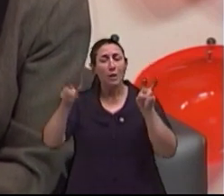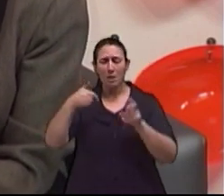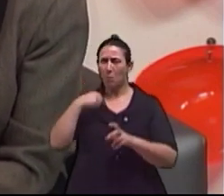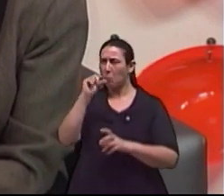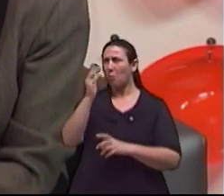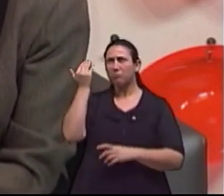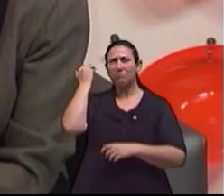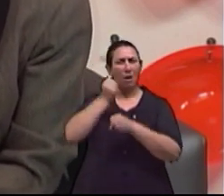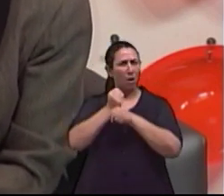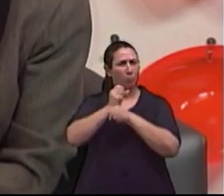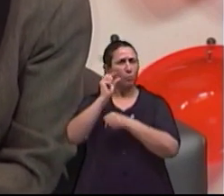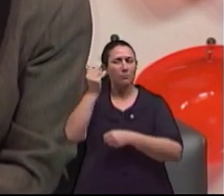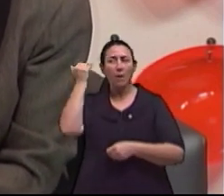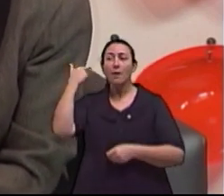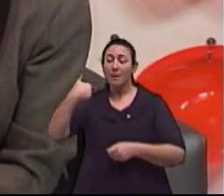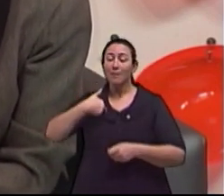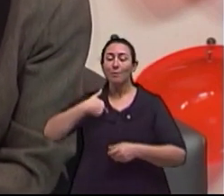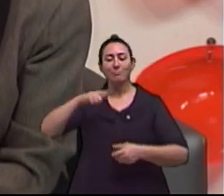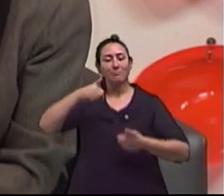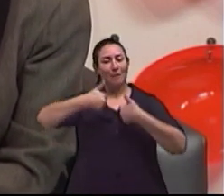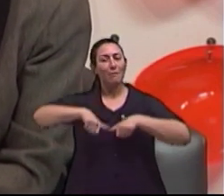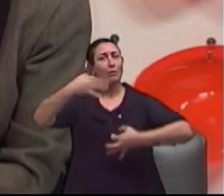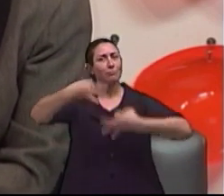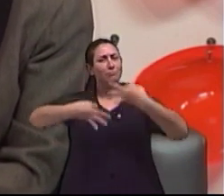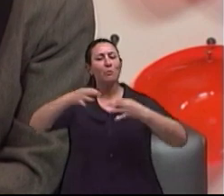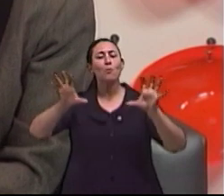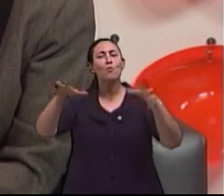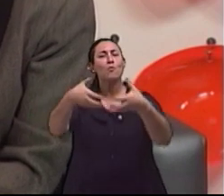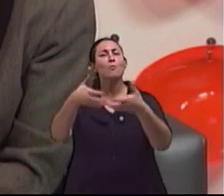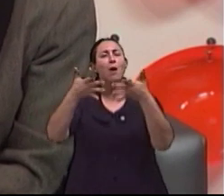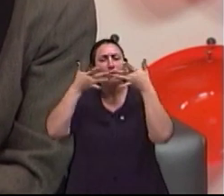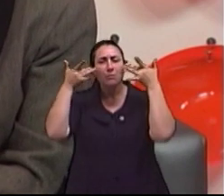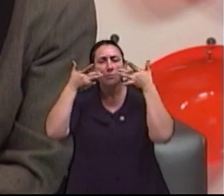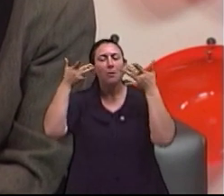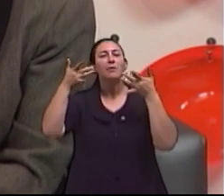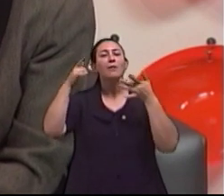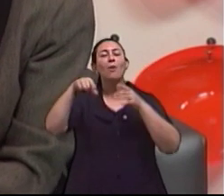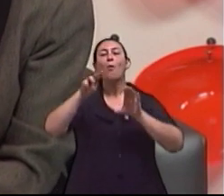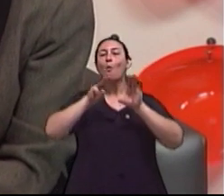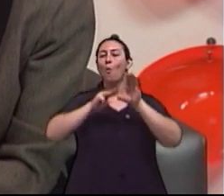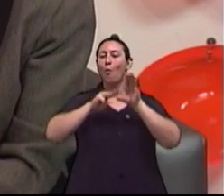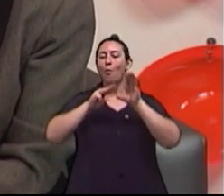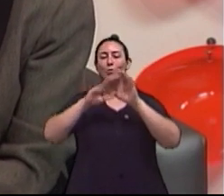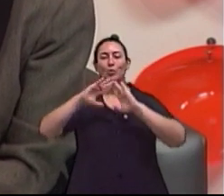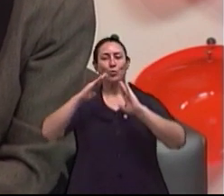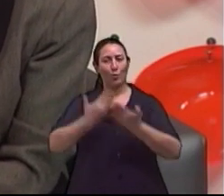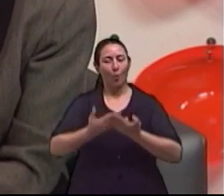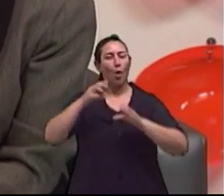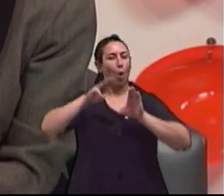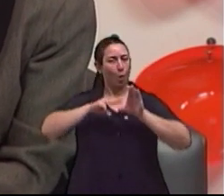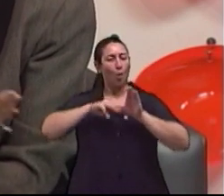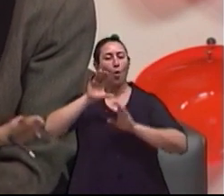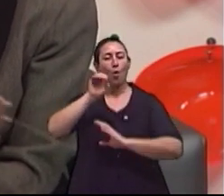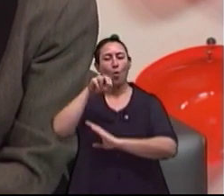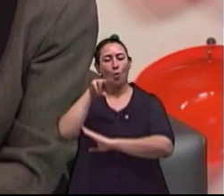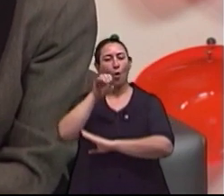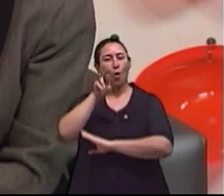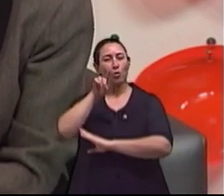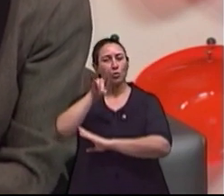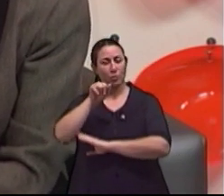o privilégio de dirigir atores surdos lá no Colégio Concórdia. Eu tive a oportunidade de fazer a montagem, junto com meu marido, diretor